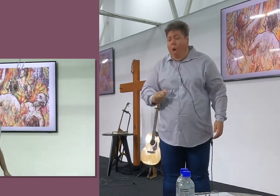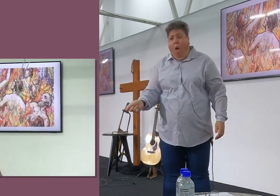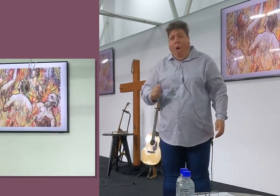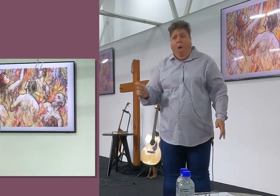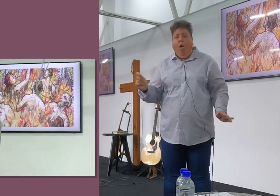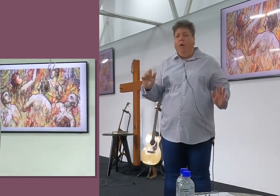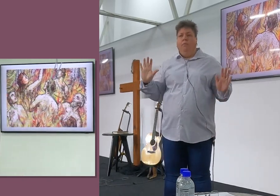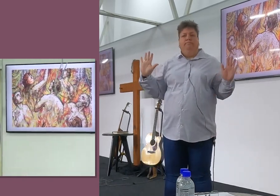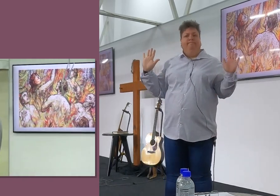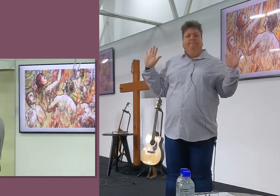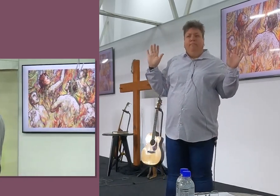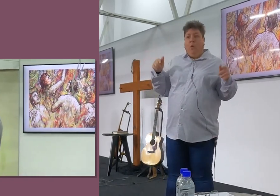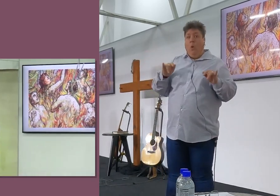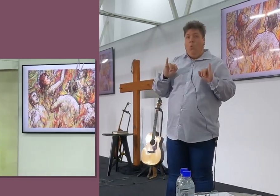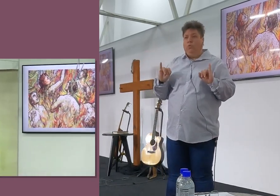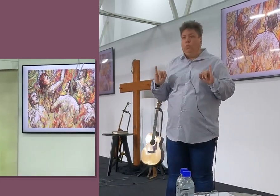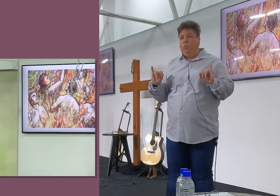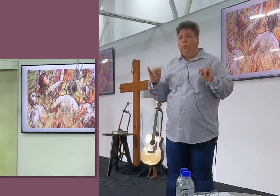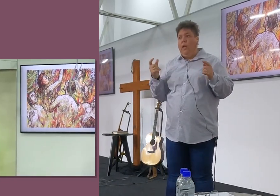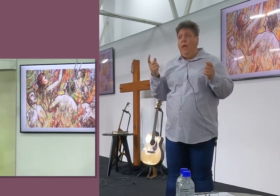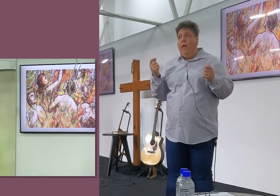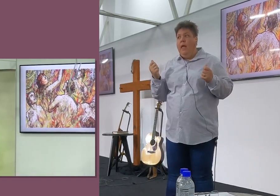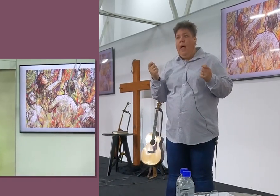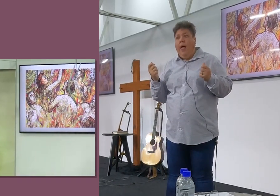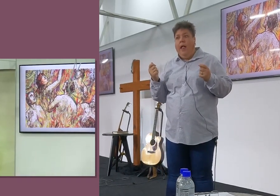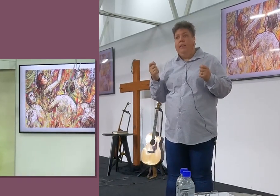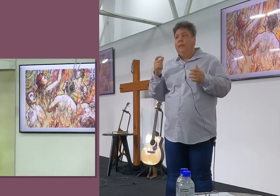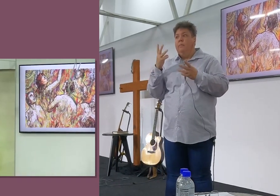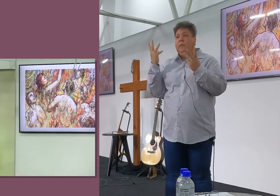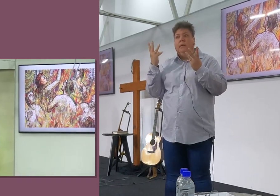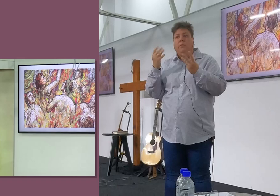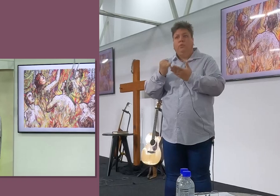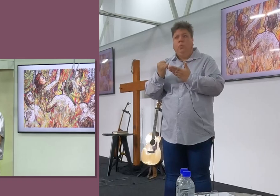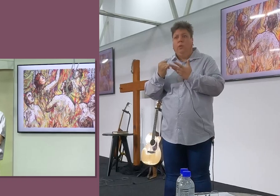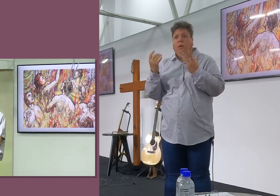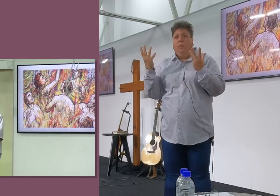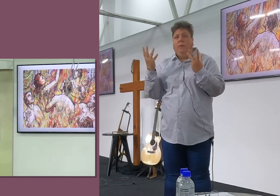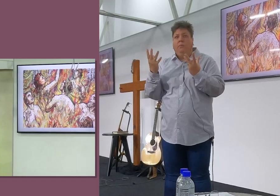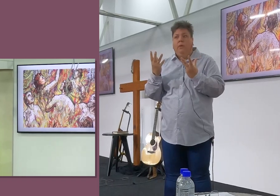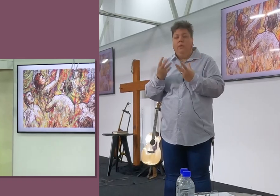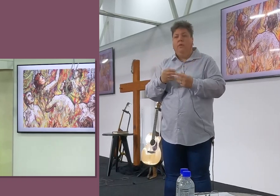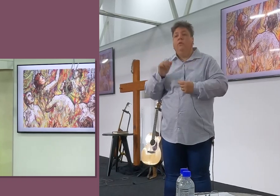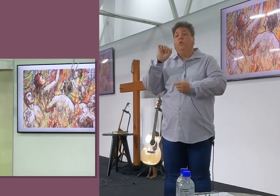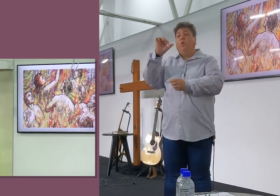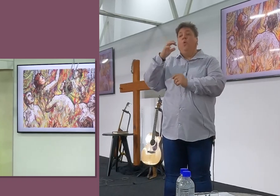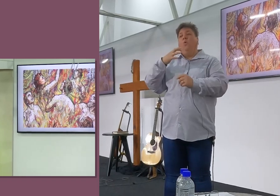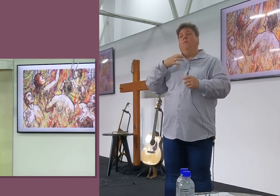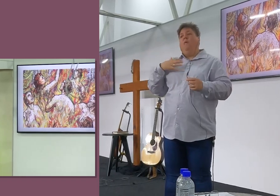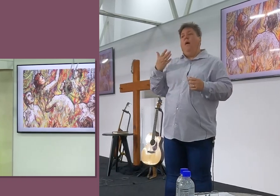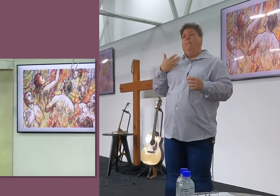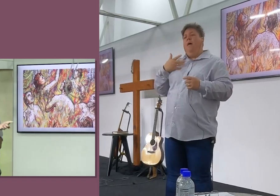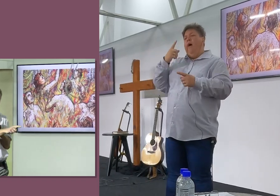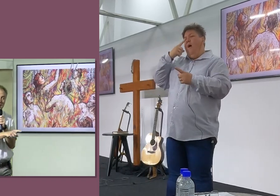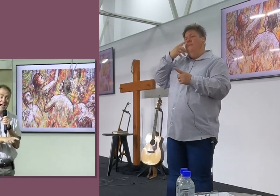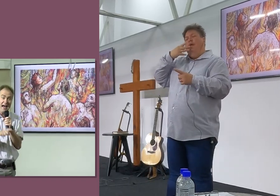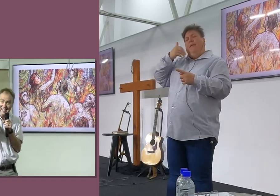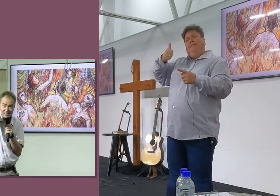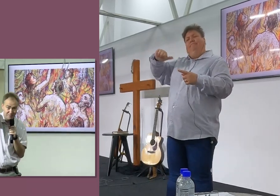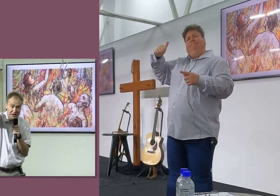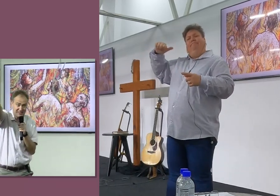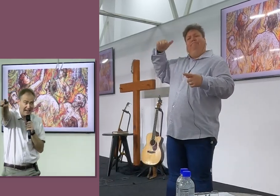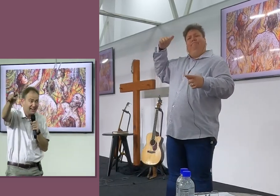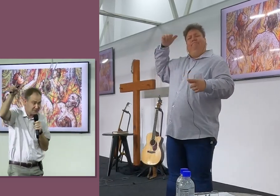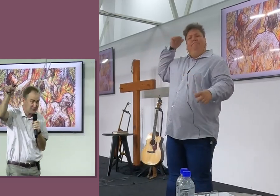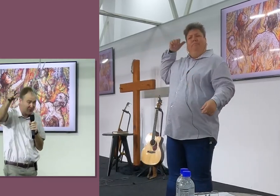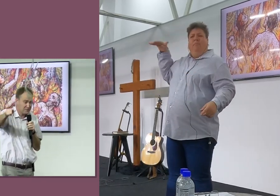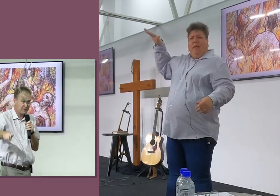besluit, Maar hier is moeilijkheid, Ons gaan nie geld maak so, En nie die mense op zonde doen, So, Maar jou man pa wat dood is, En jou oma en opa, Hulle is